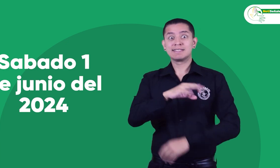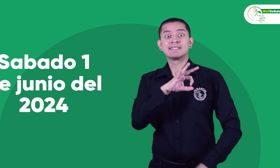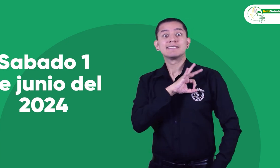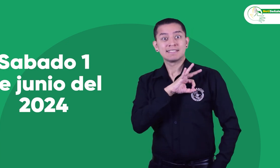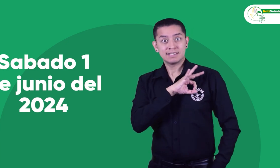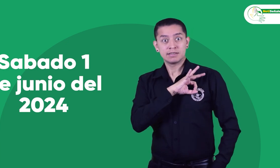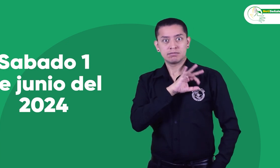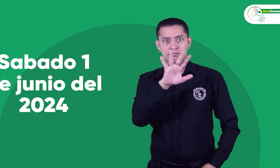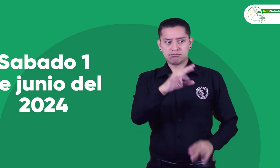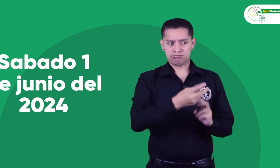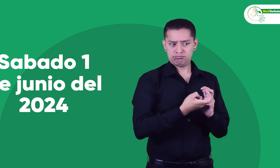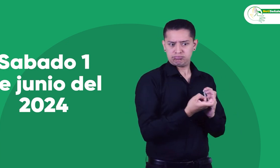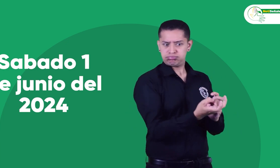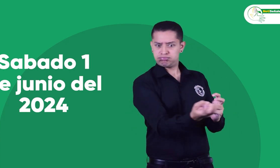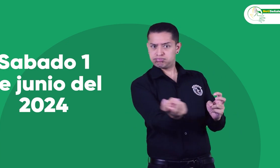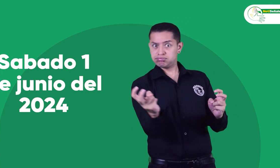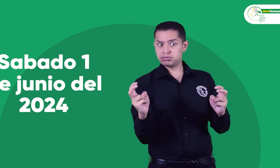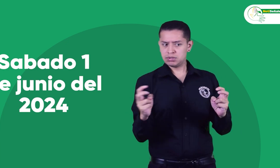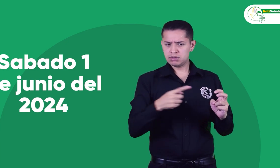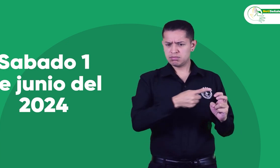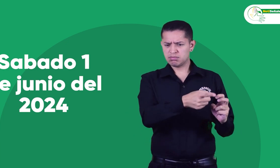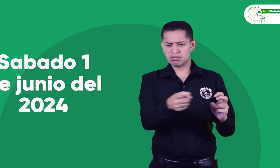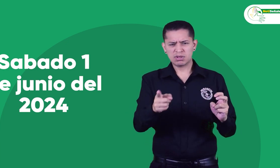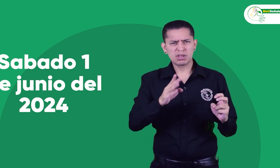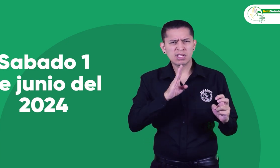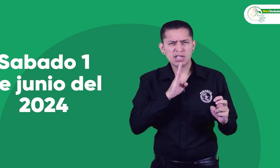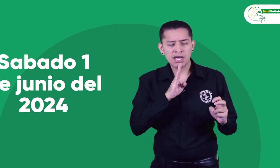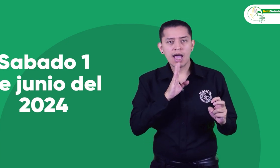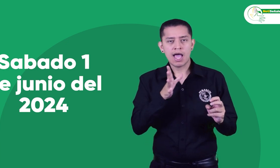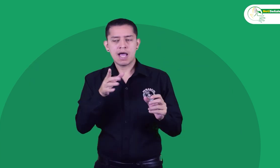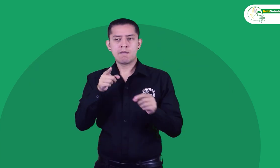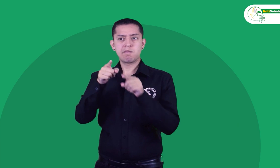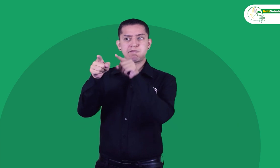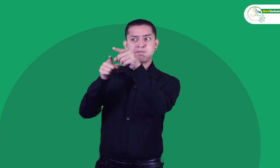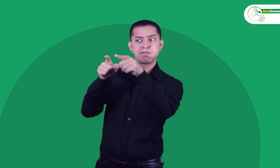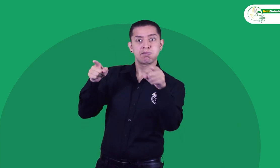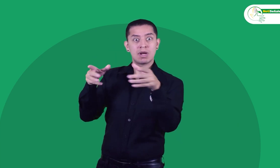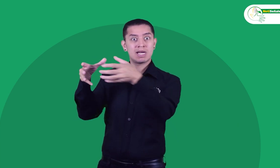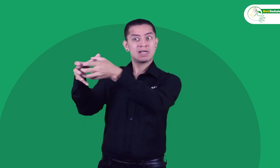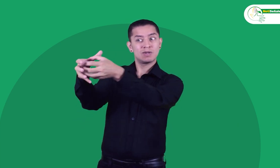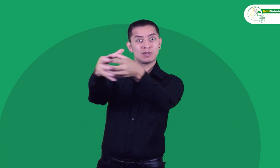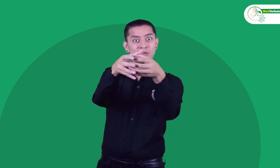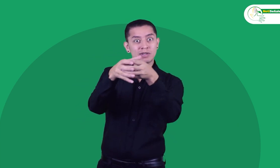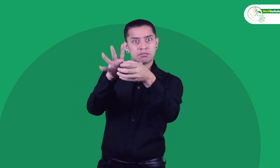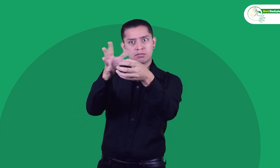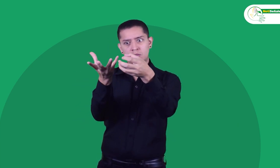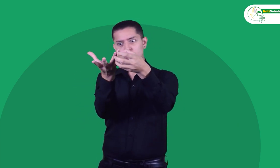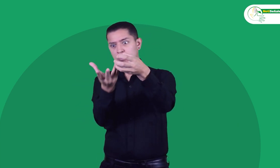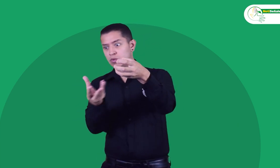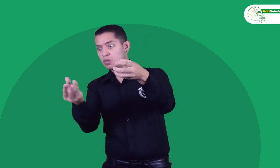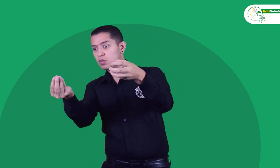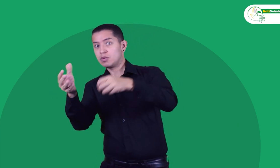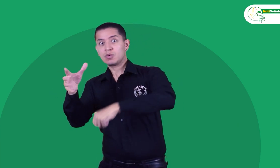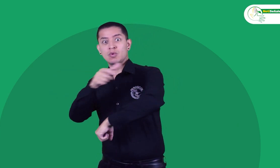sábado primero de junio, en donde estuvieron presentes miembros del Comité Juvenil de las Asociaciones.